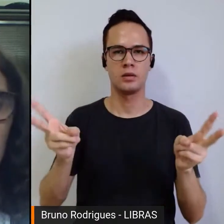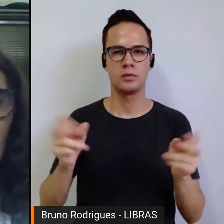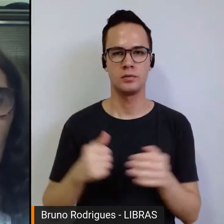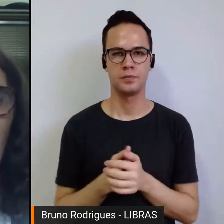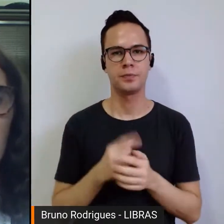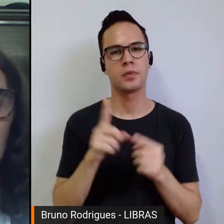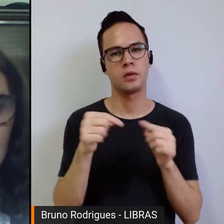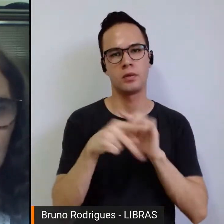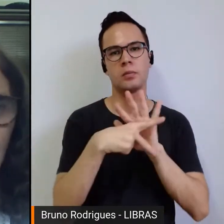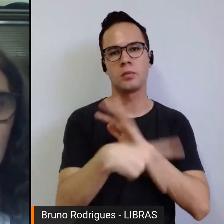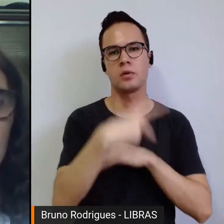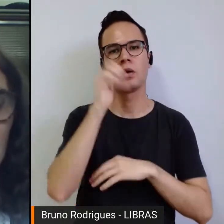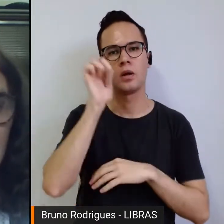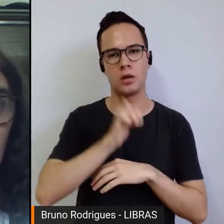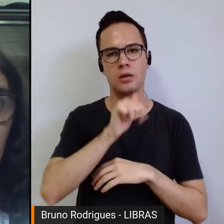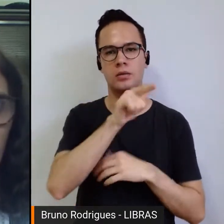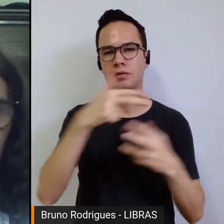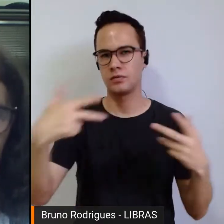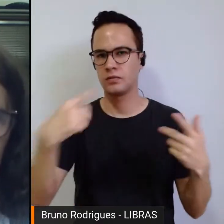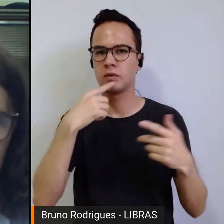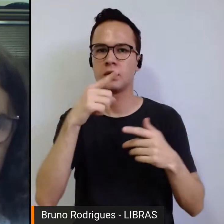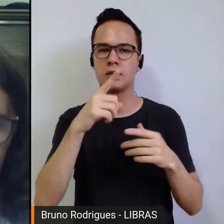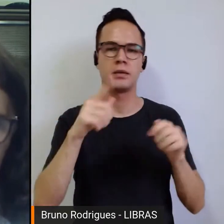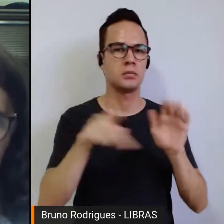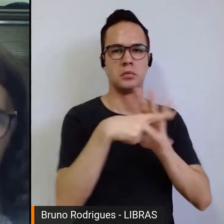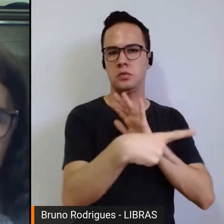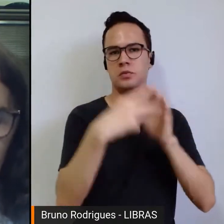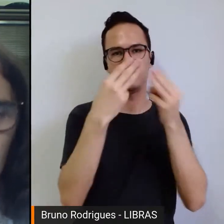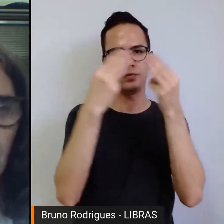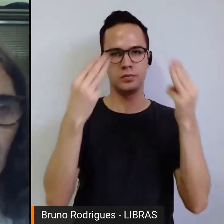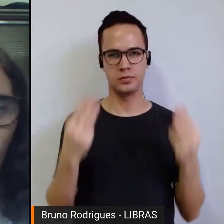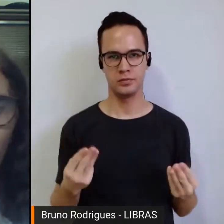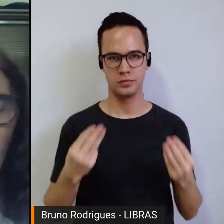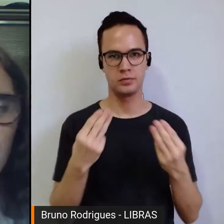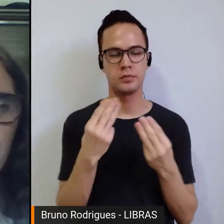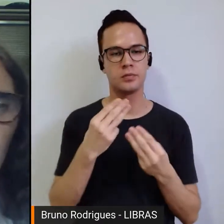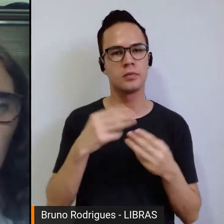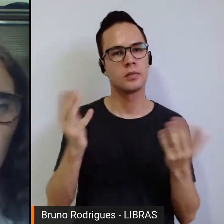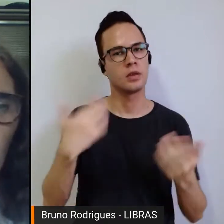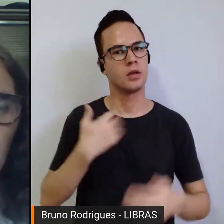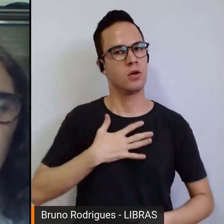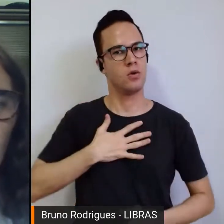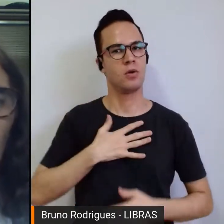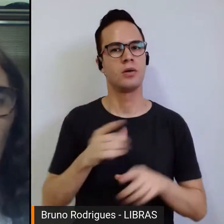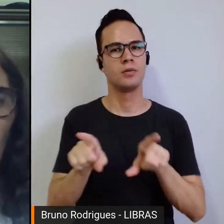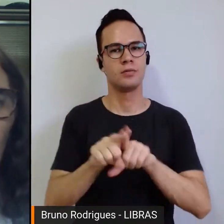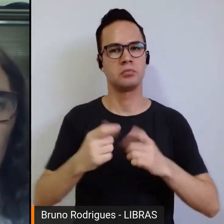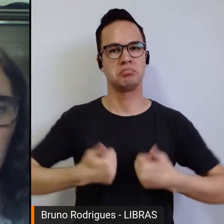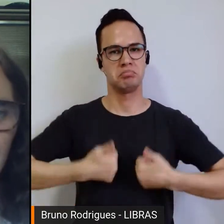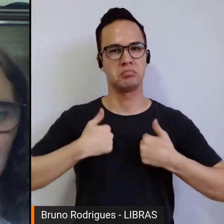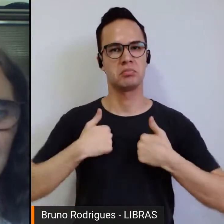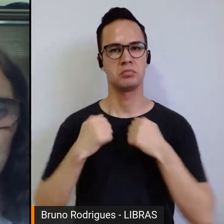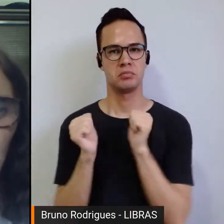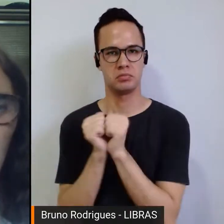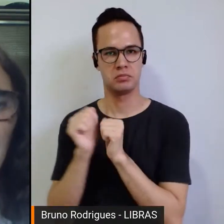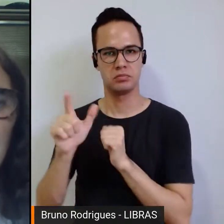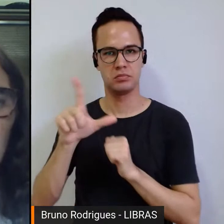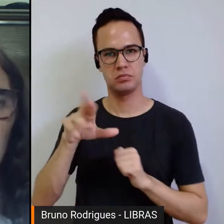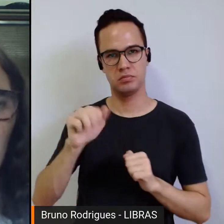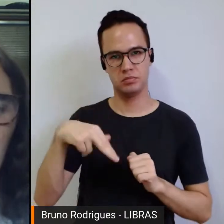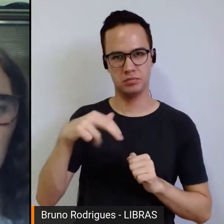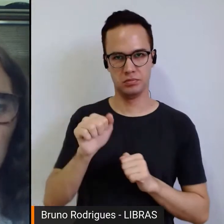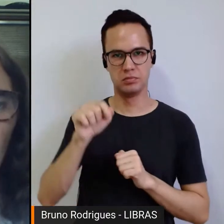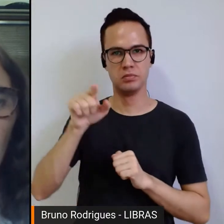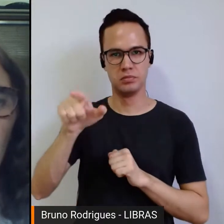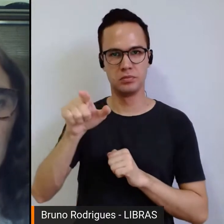referências de mulheres, materiais e acervos de mulheres. Tive a honra de ser curadora junto com o Luciano Icastro, Lu